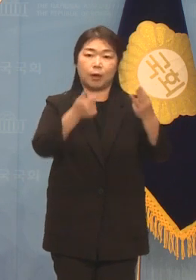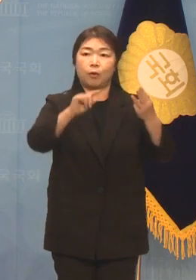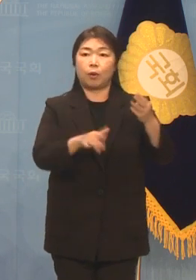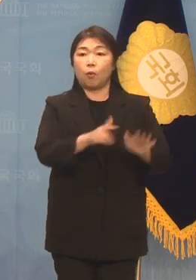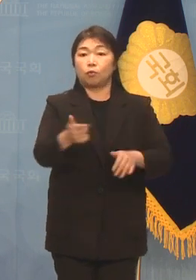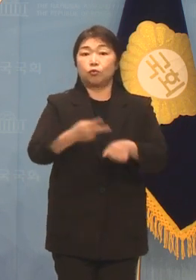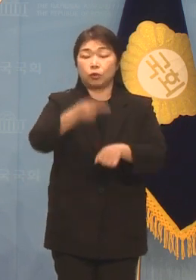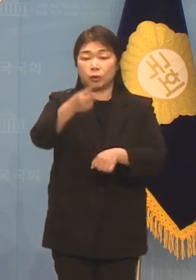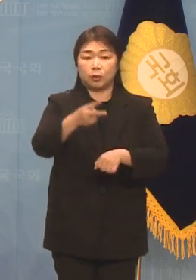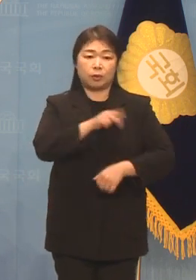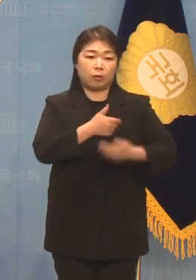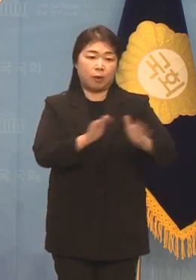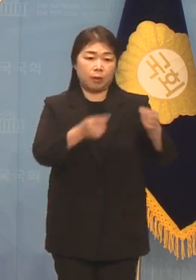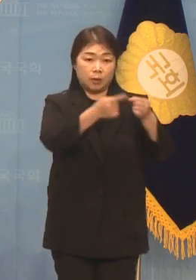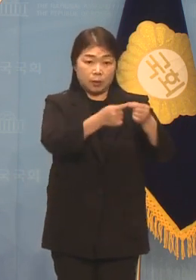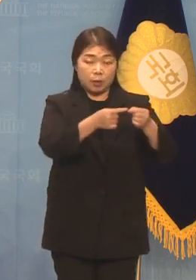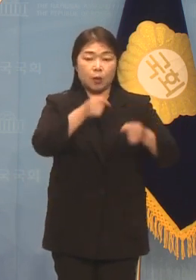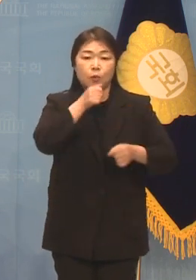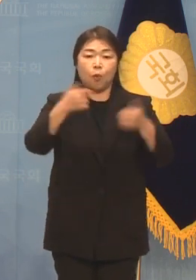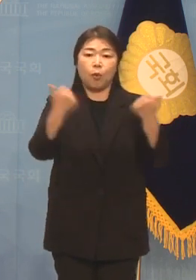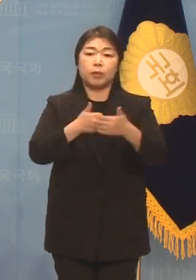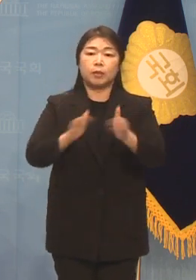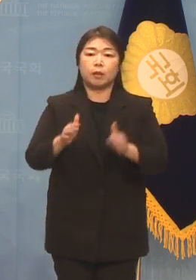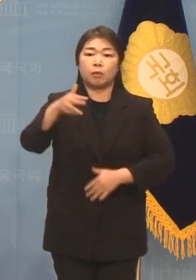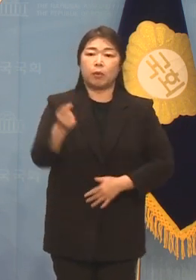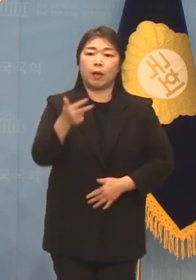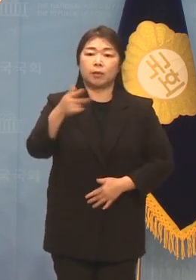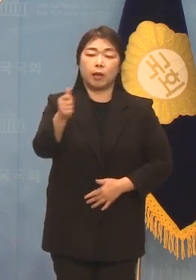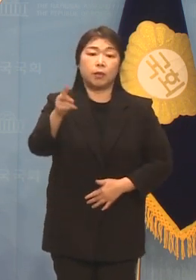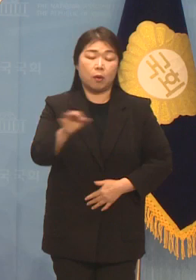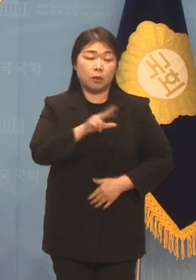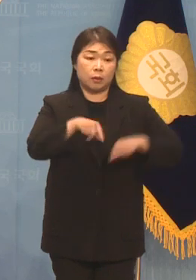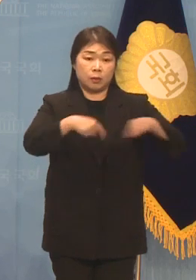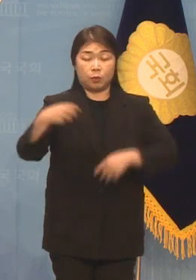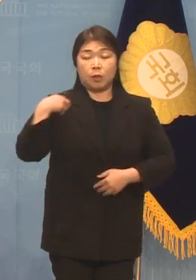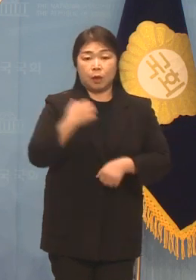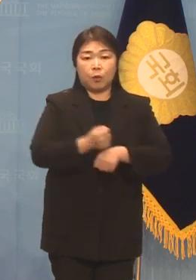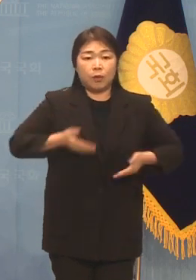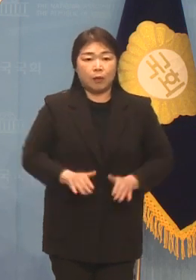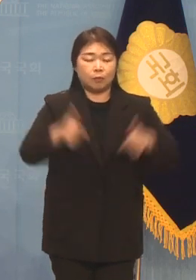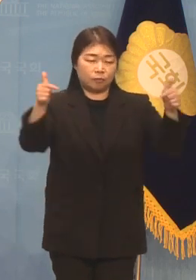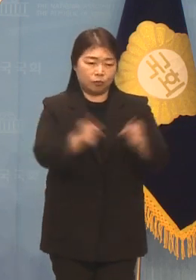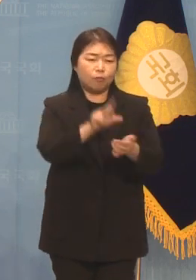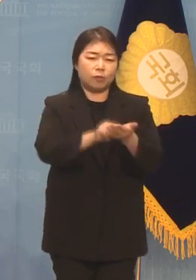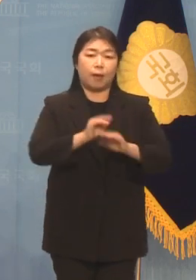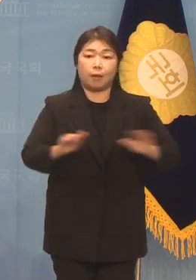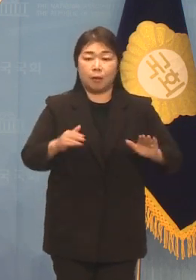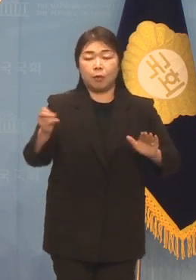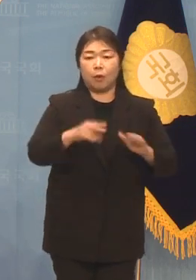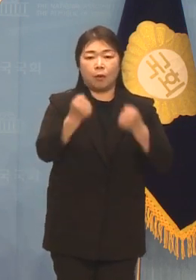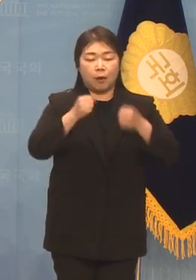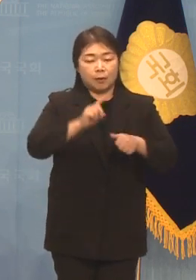오늘 오후 2시 의원회관 제1수회시에서 최재형 의원실 주체로 저출생 극복, 건강한